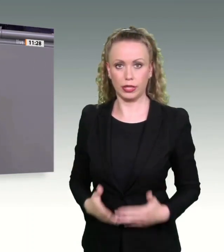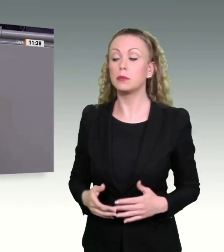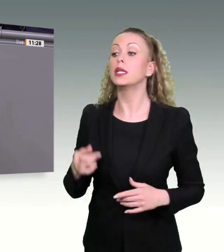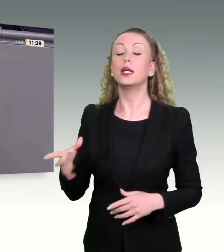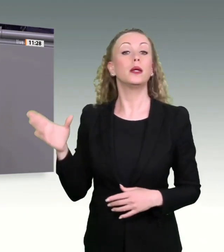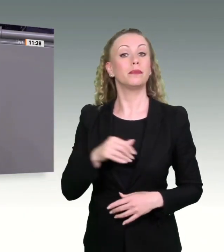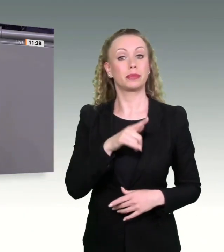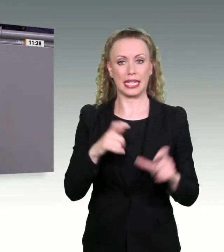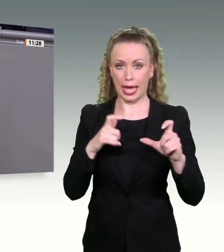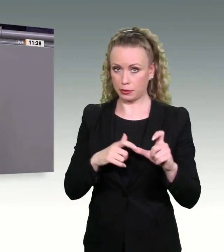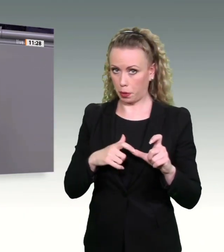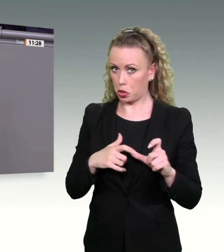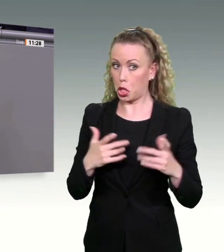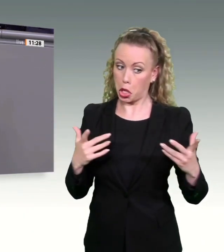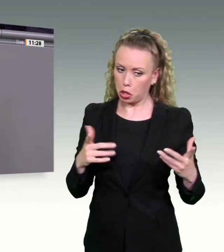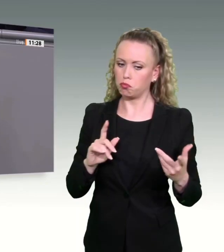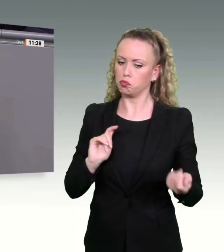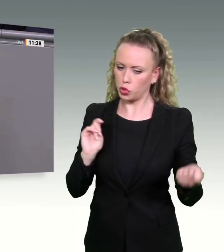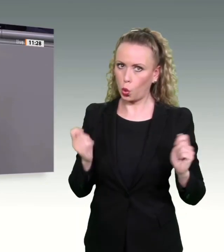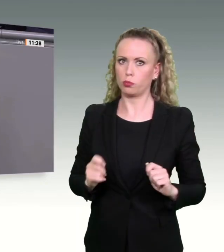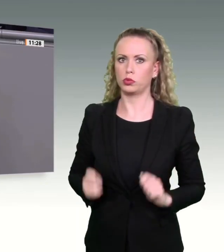SPD umsetzen.